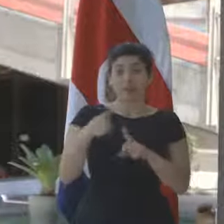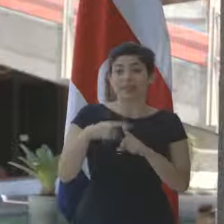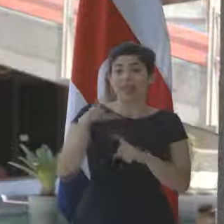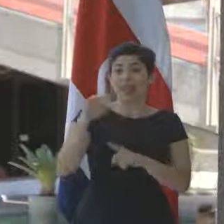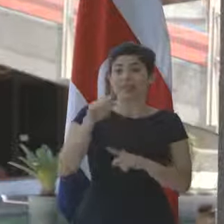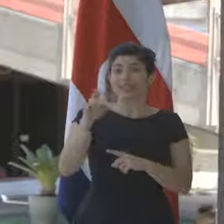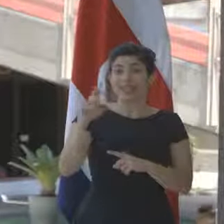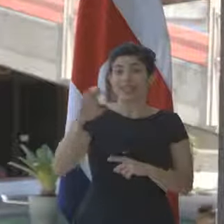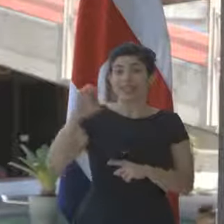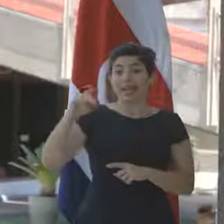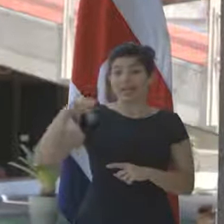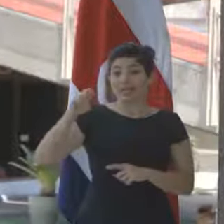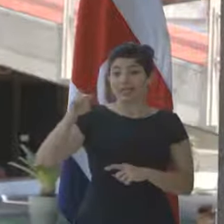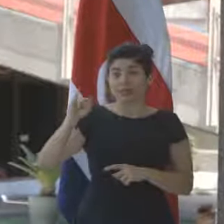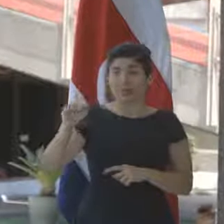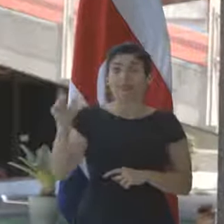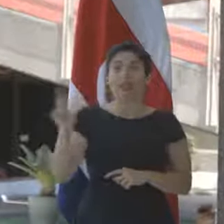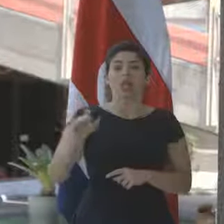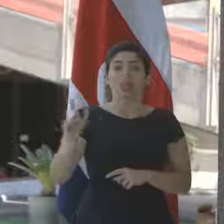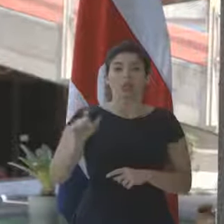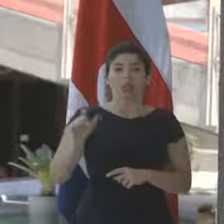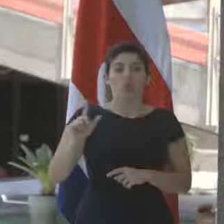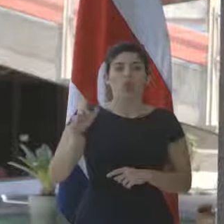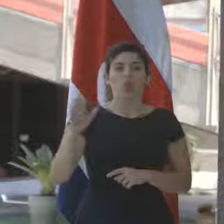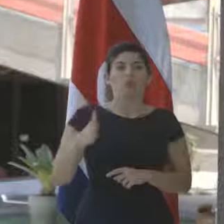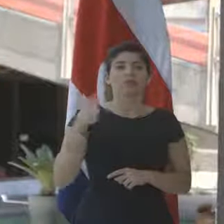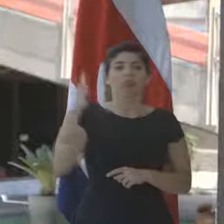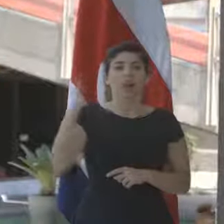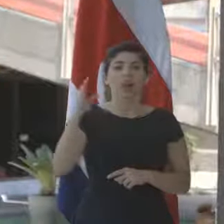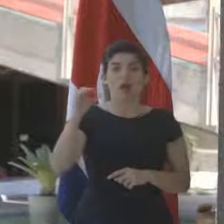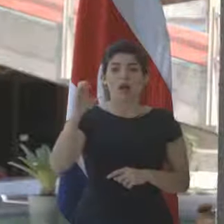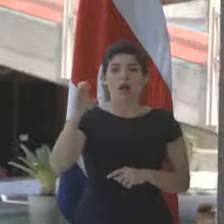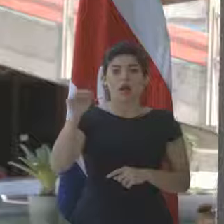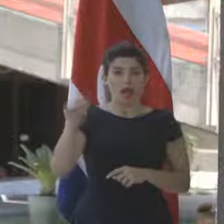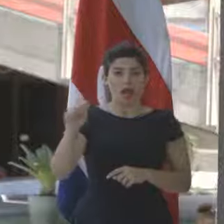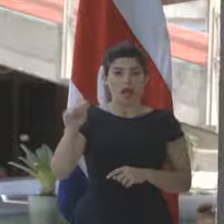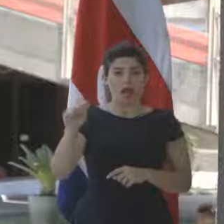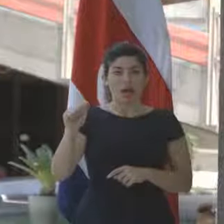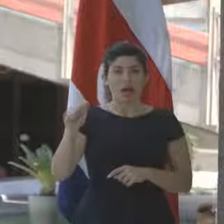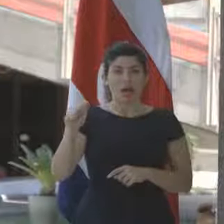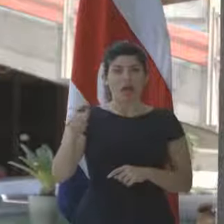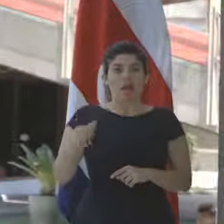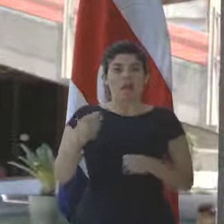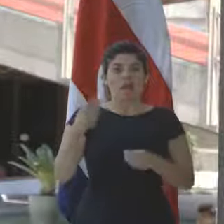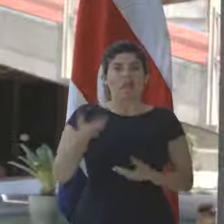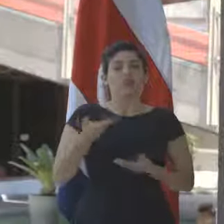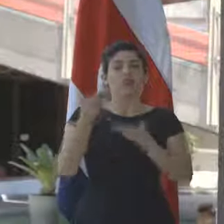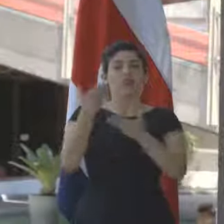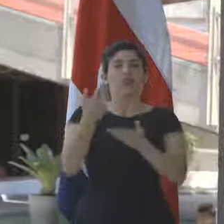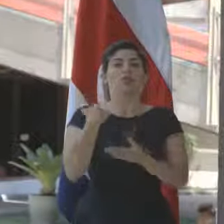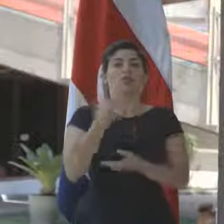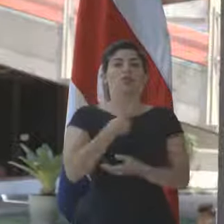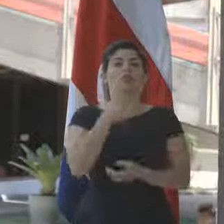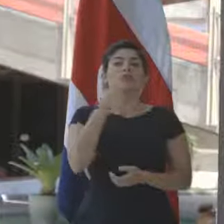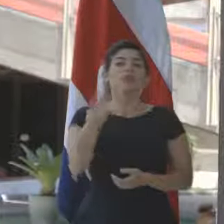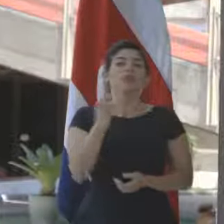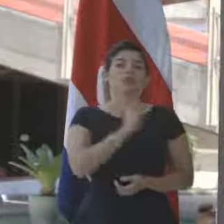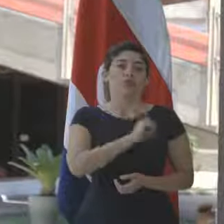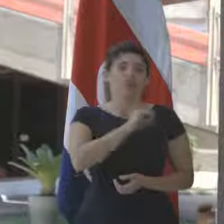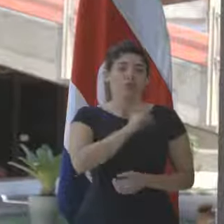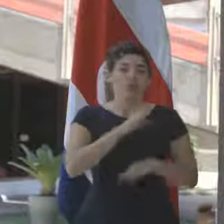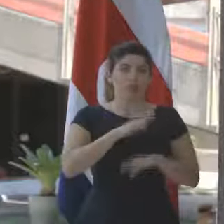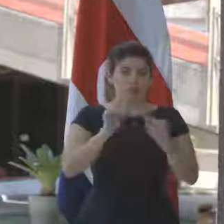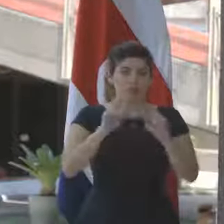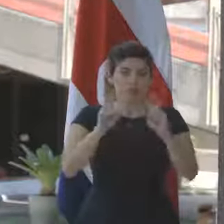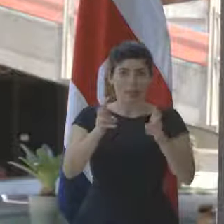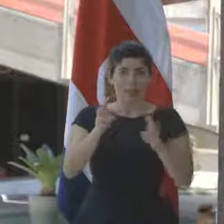Epsi Campbell, estará el lunes en la OEA, portando nuestra, o sería oficial en esta materia.